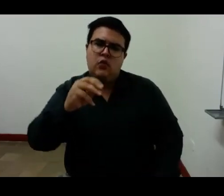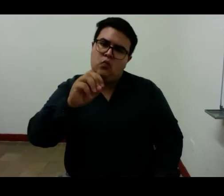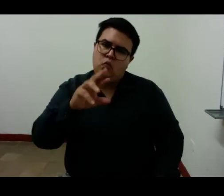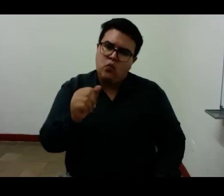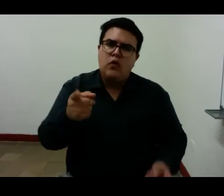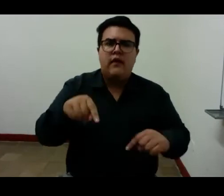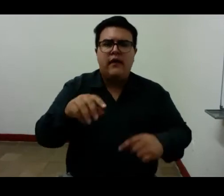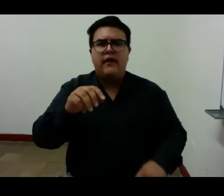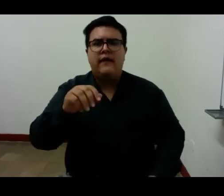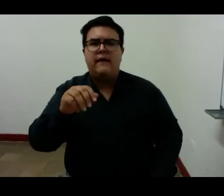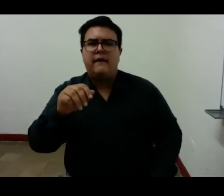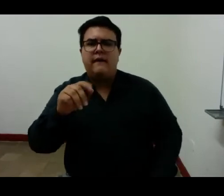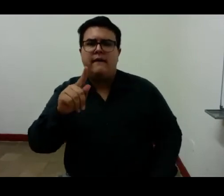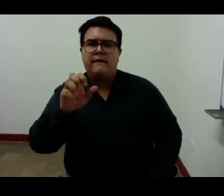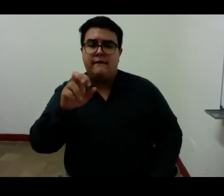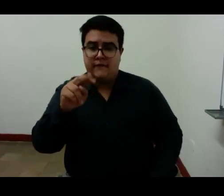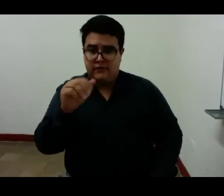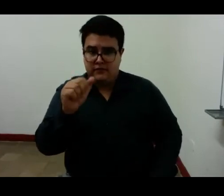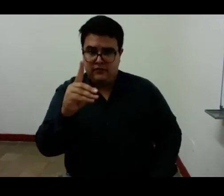que dice así.